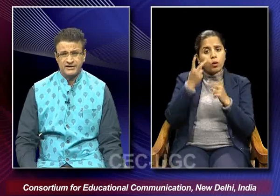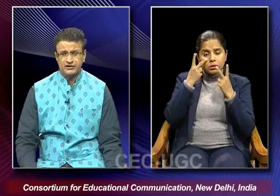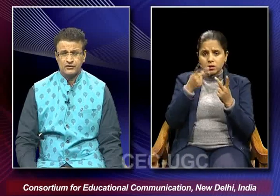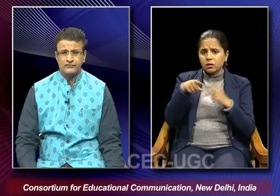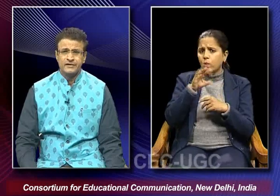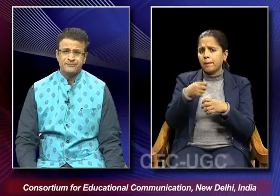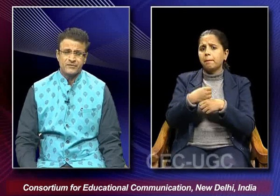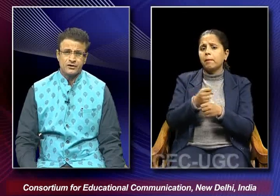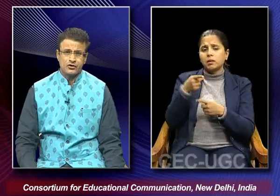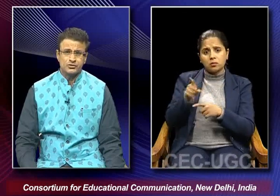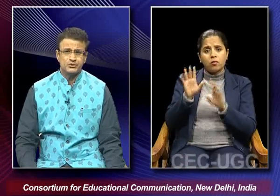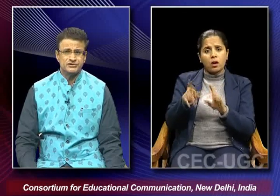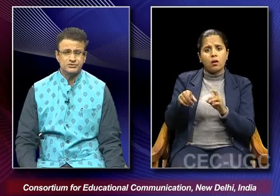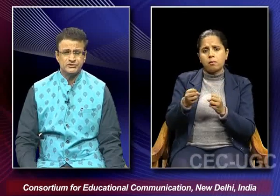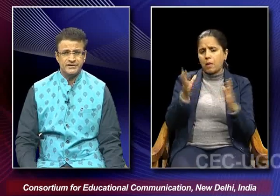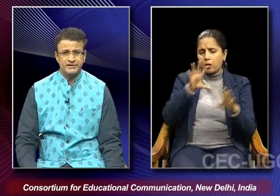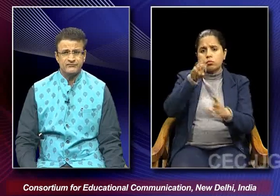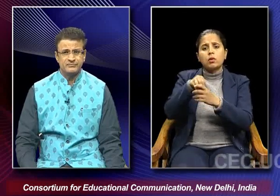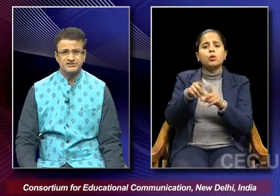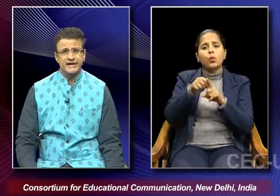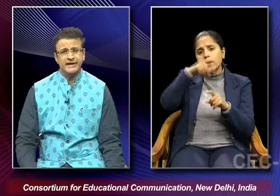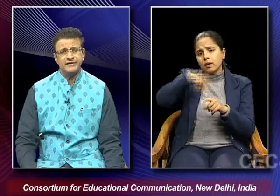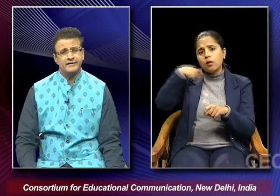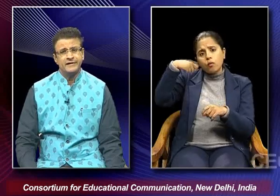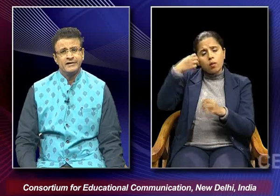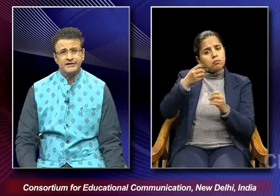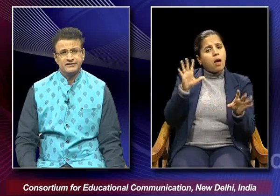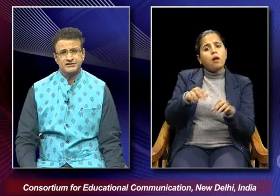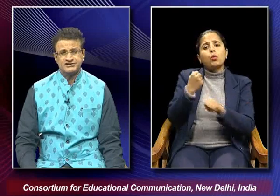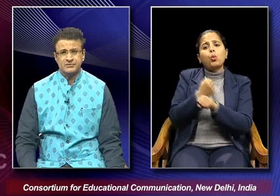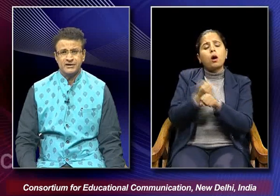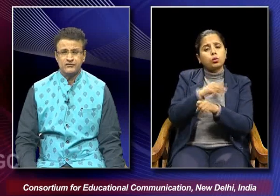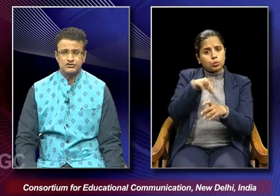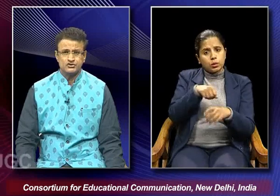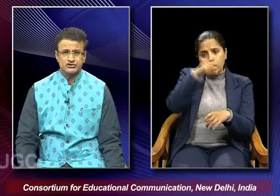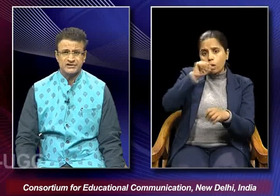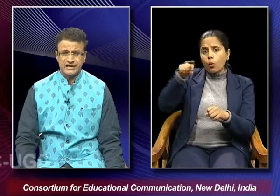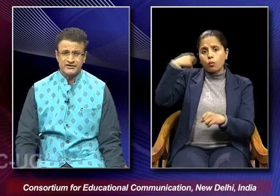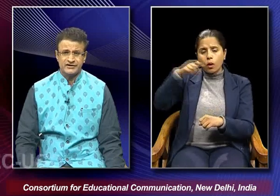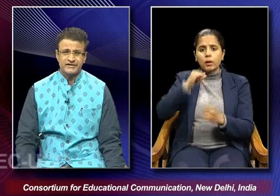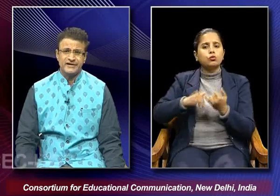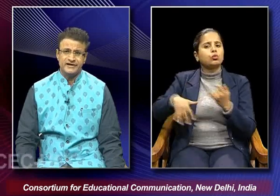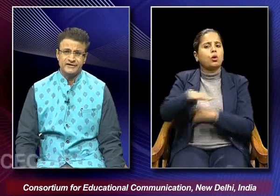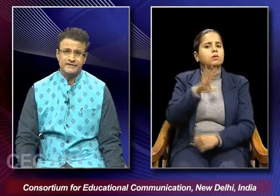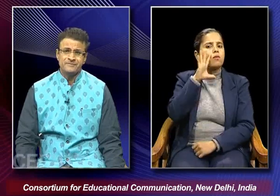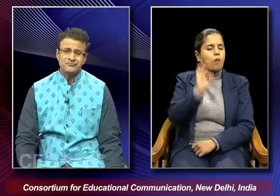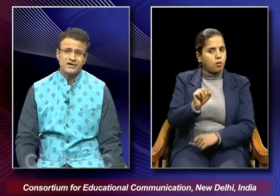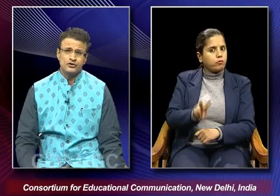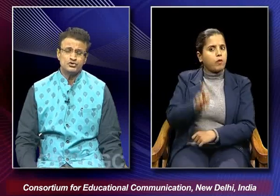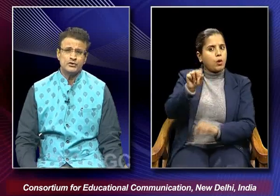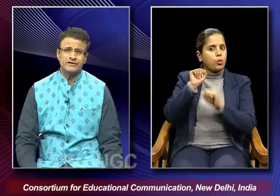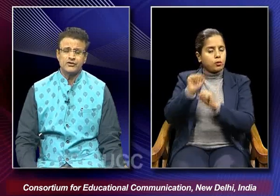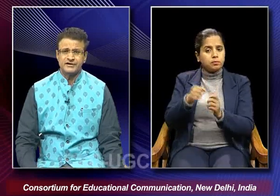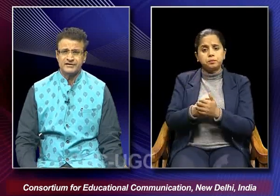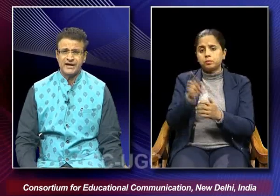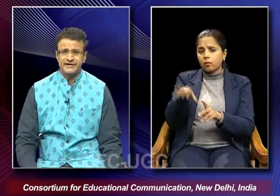made a lot of contribution to the indian films and his cinema was socially relevant and he